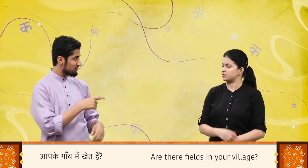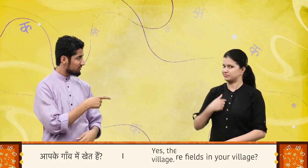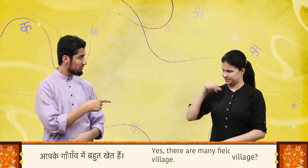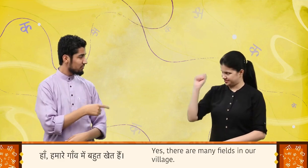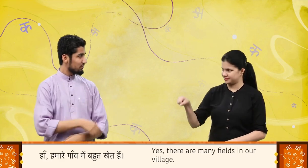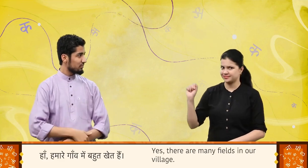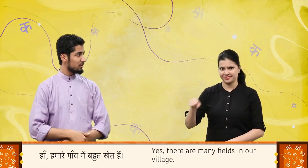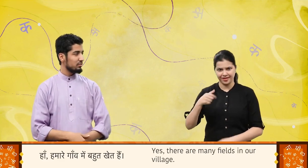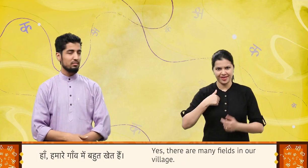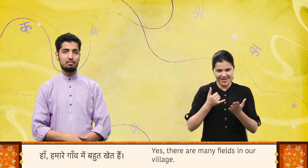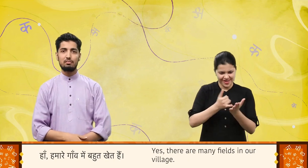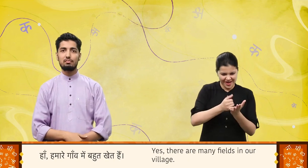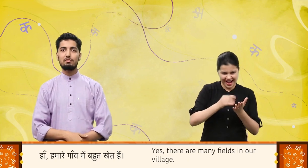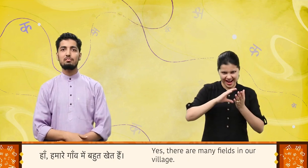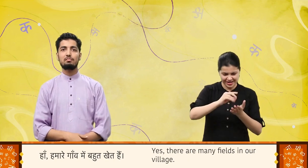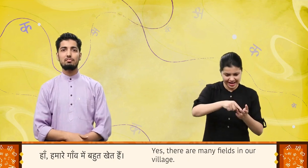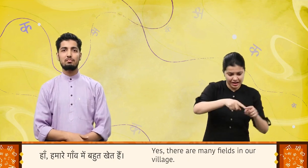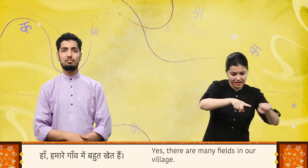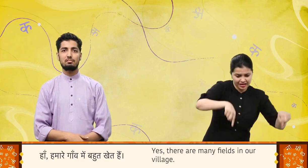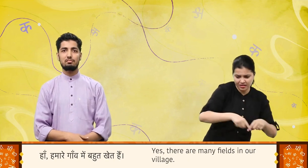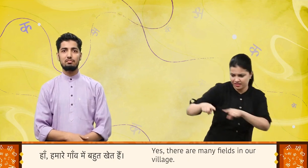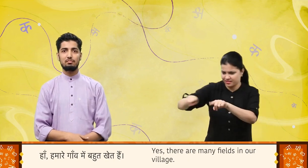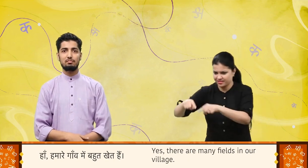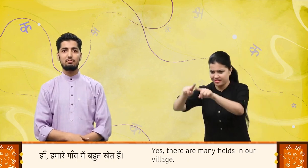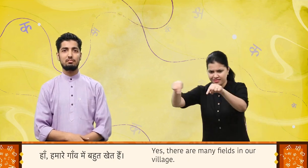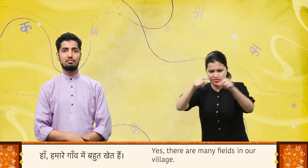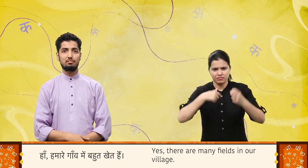हाँ हाँ हमारे गाम में बहुत खेत है